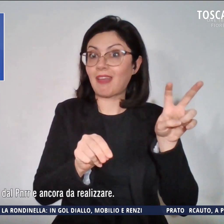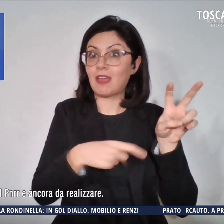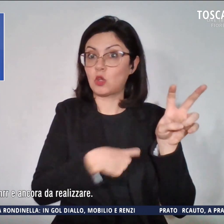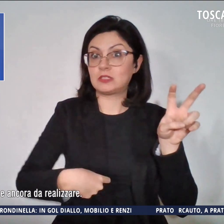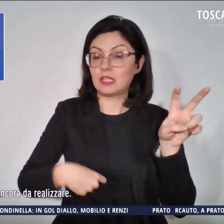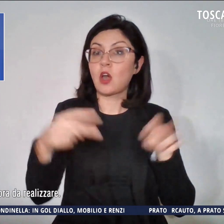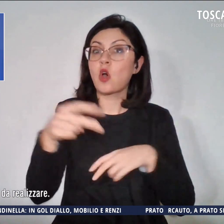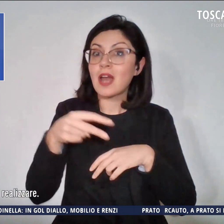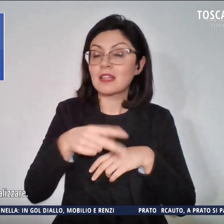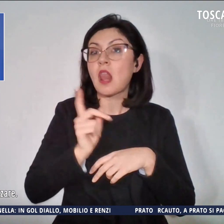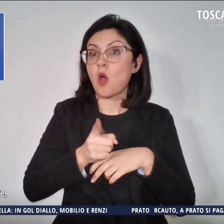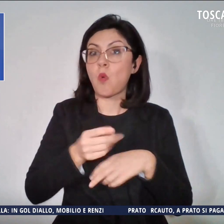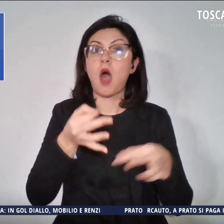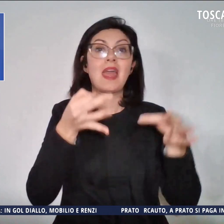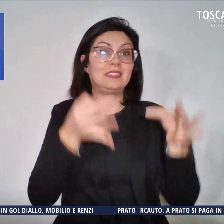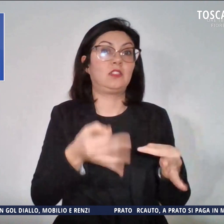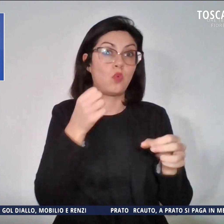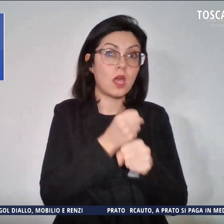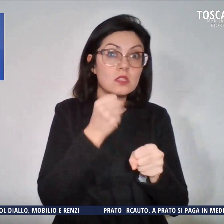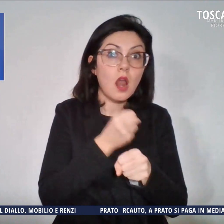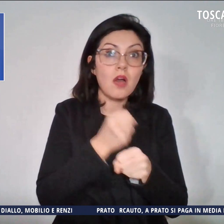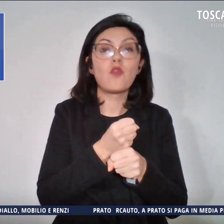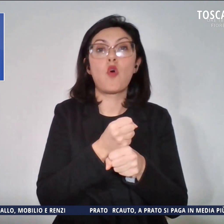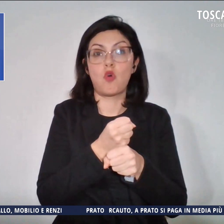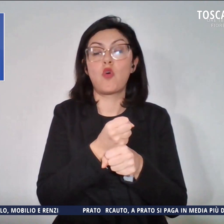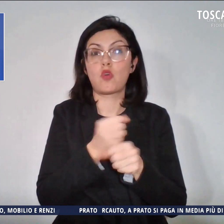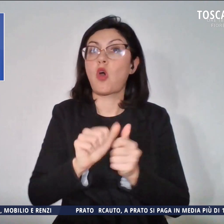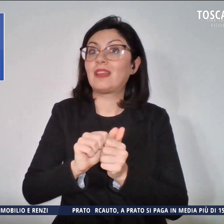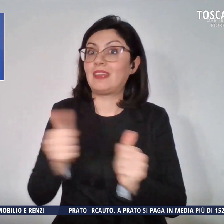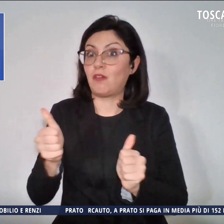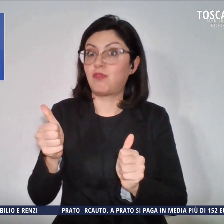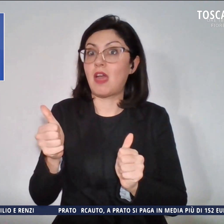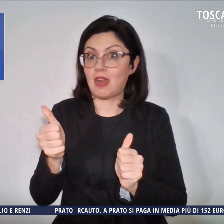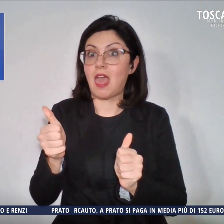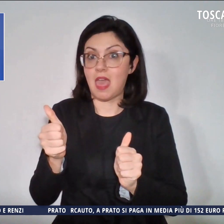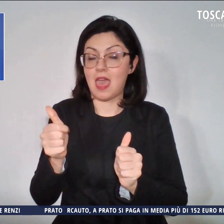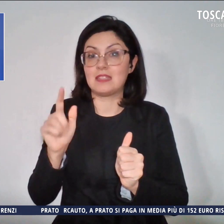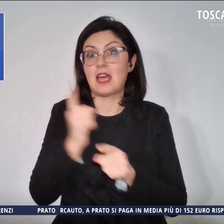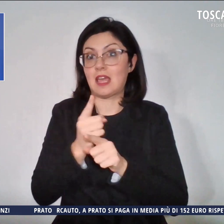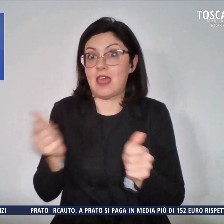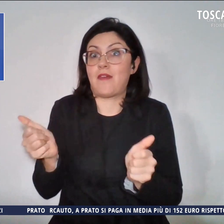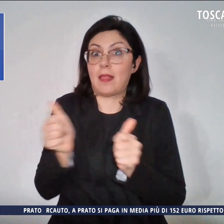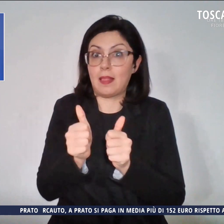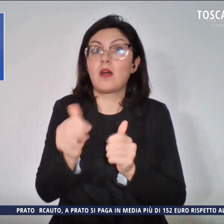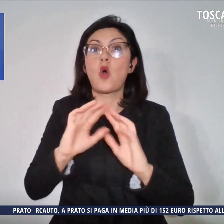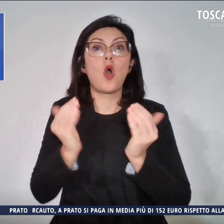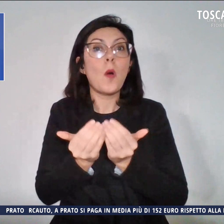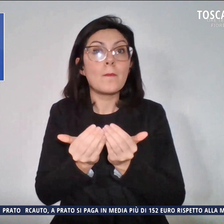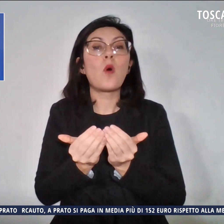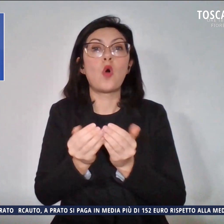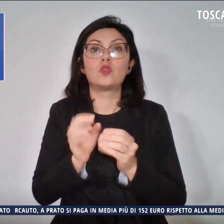la sicurezza sul lavoro, il gap da colmare con il mondo della formazione, la lotta alla